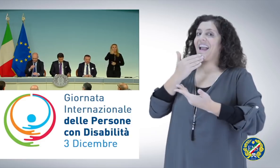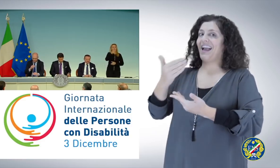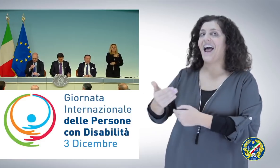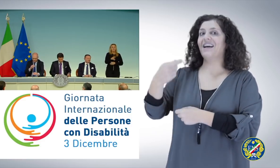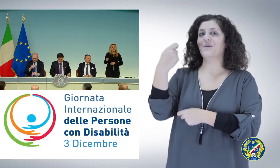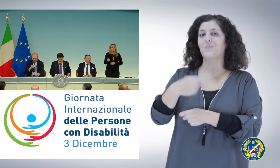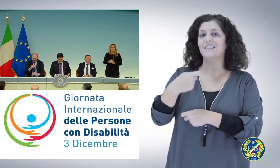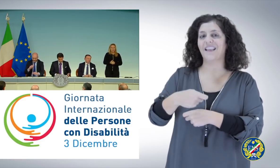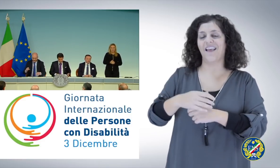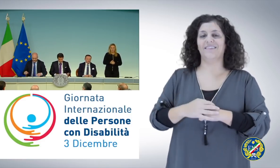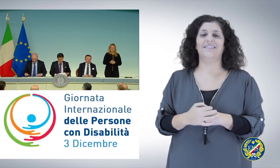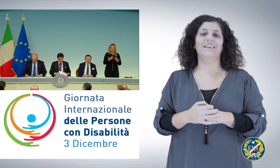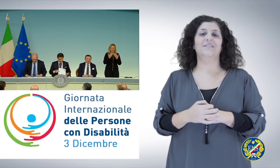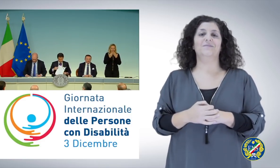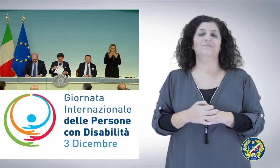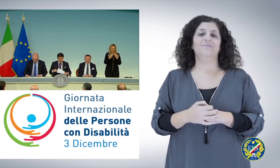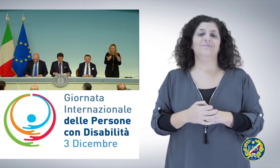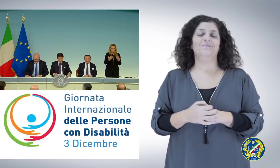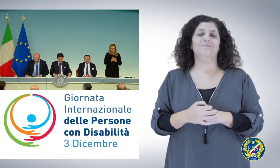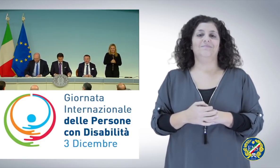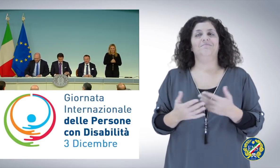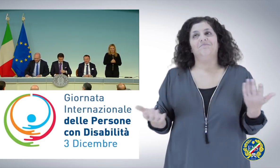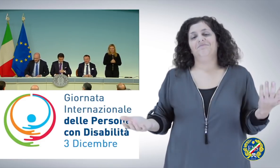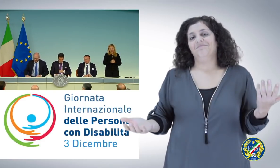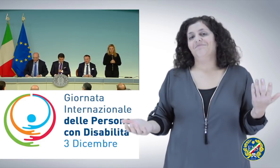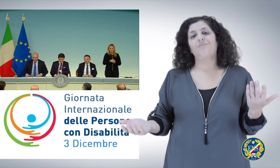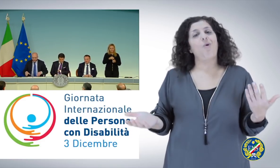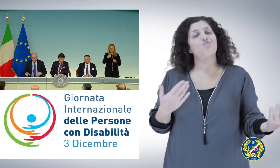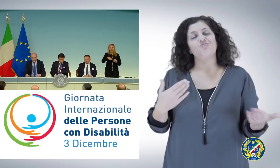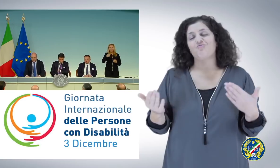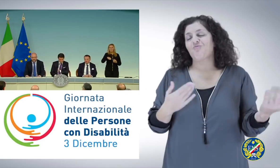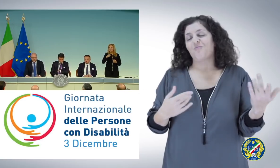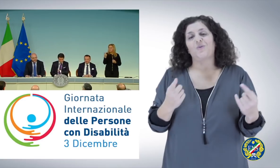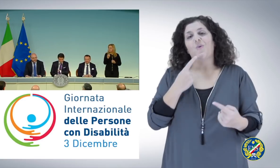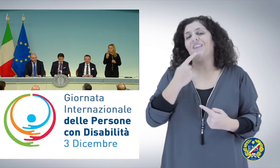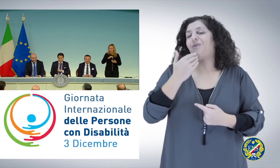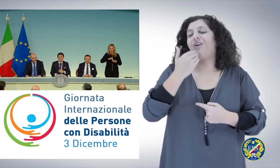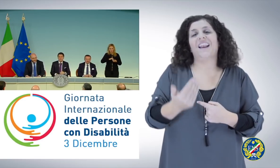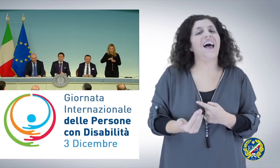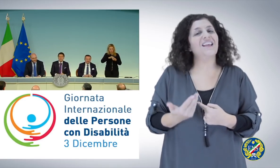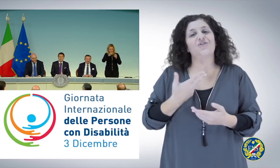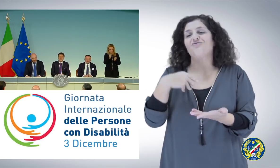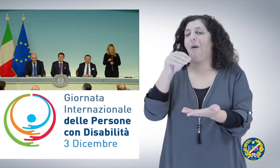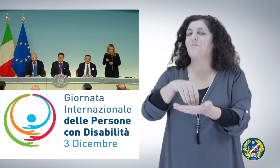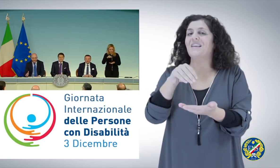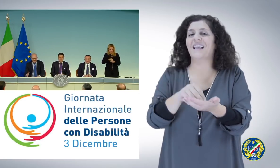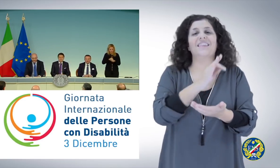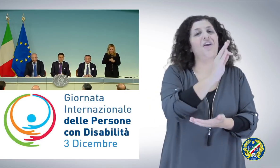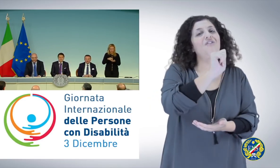Innanzitutto ringrazio anche i presidenti delle due principali associazioni qui presenti, Falavella della Fiscia e